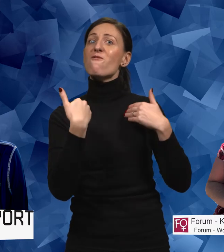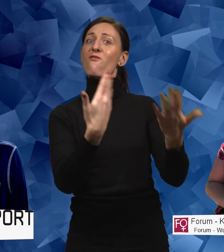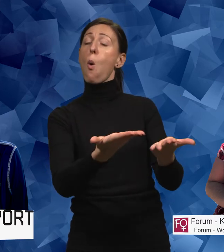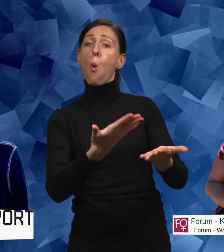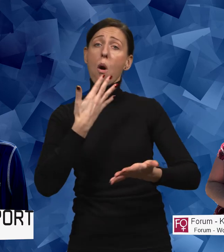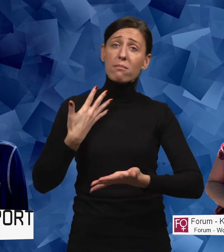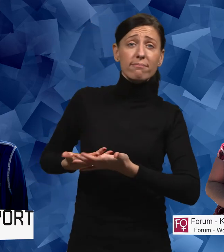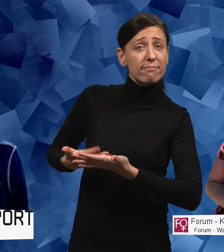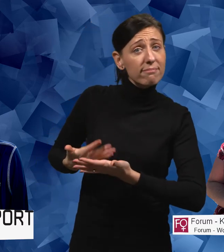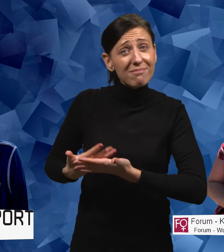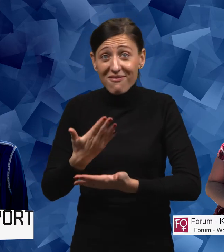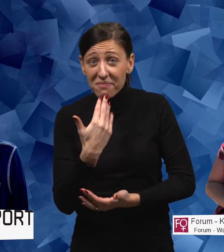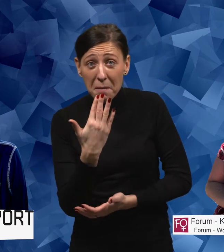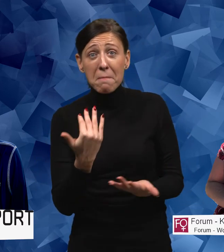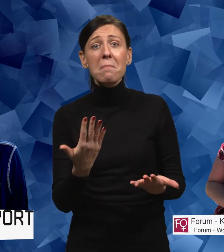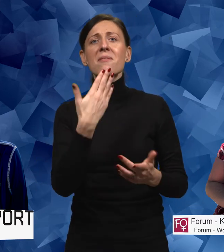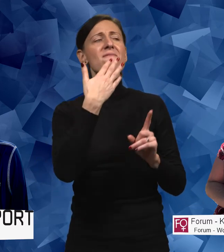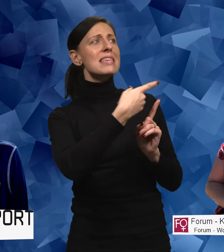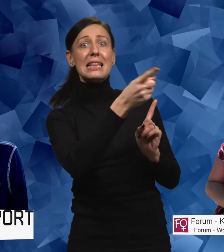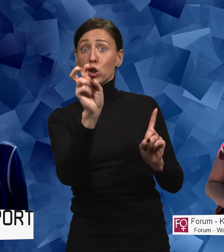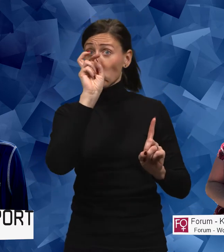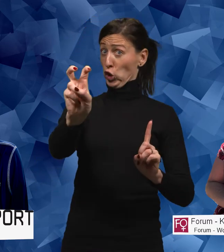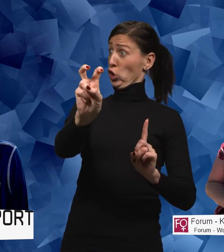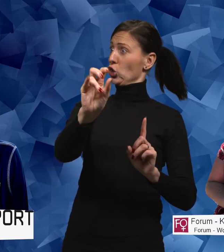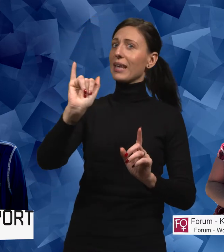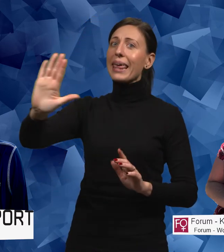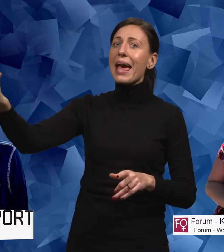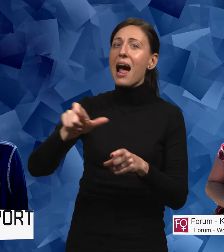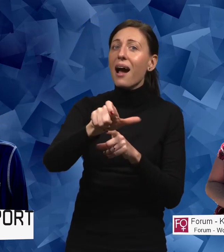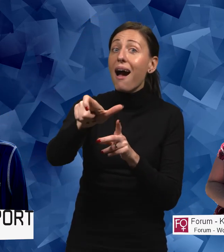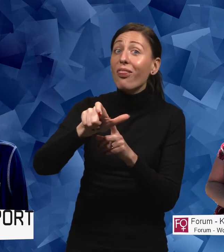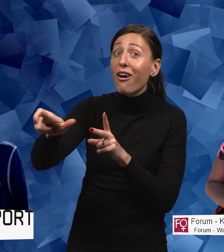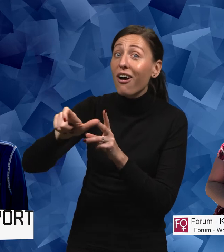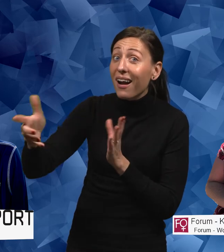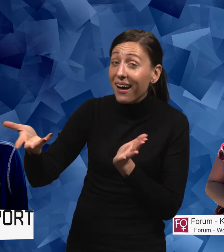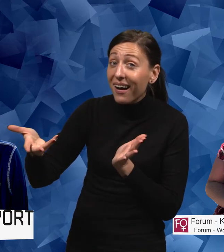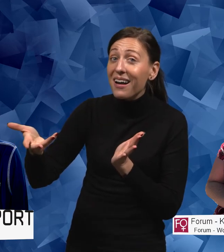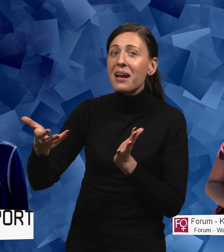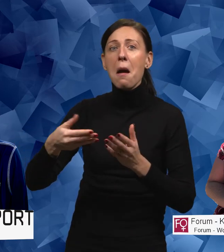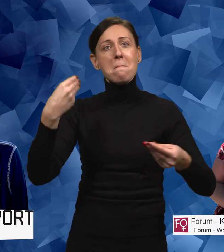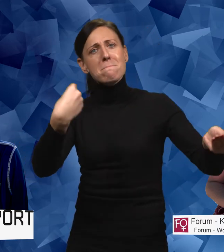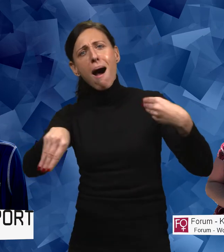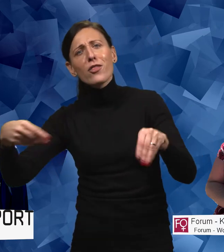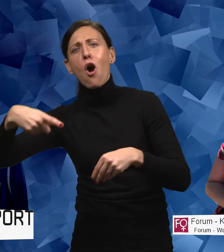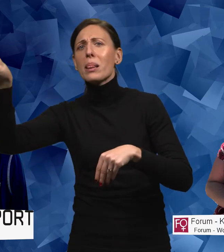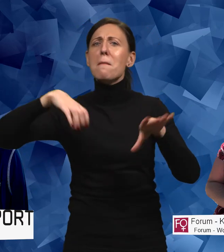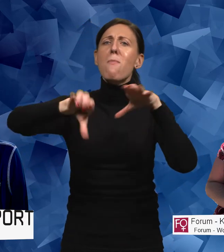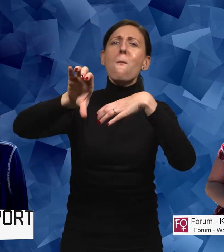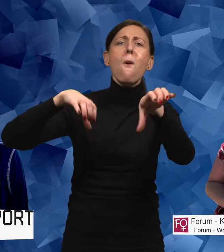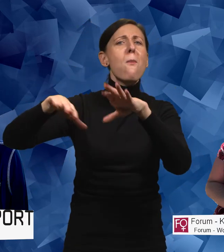som får komma till tals, vilka syns i era kanaler. Material av olika slag eller